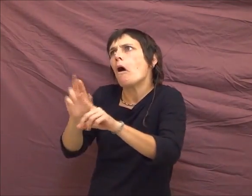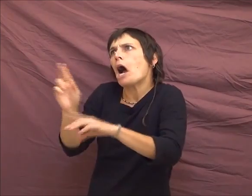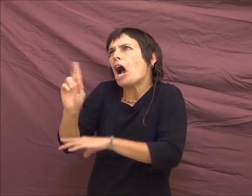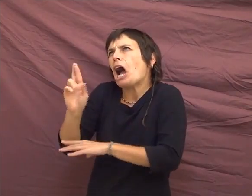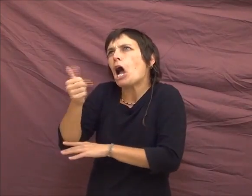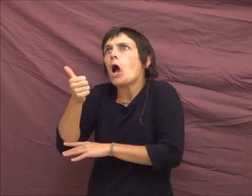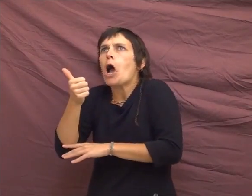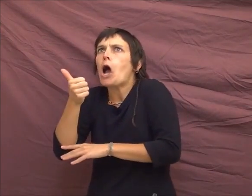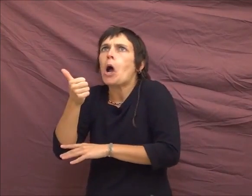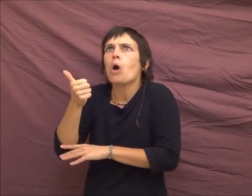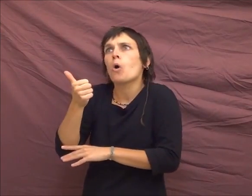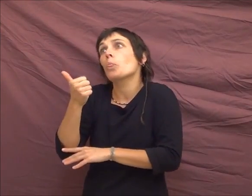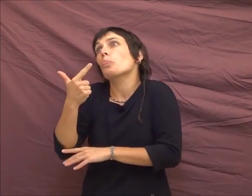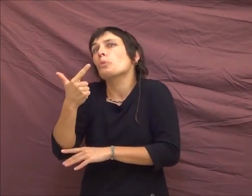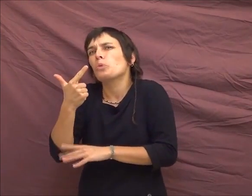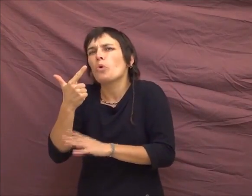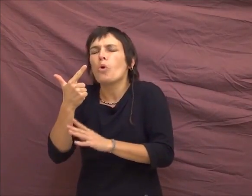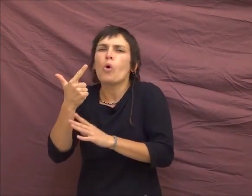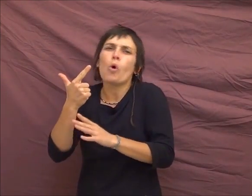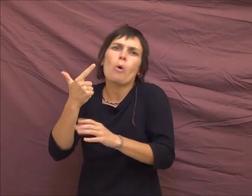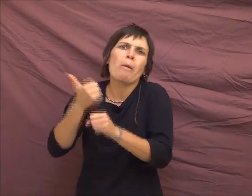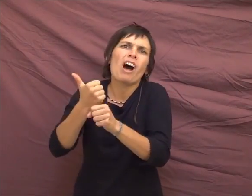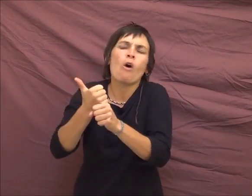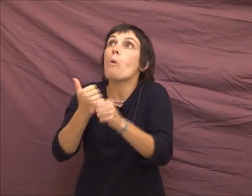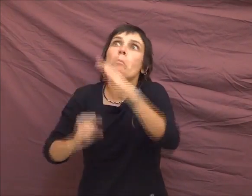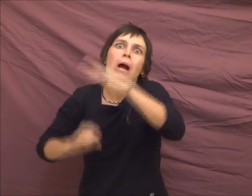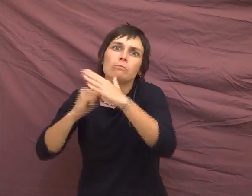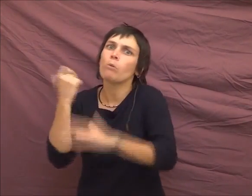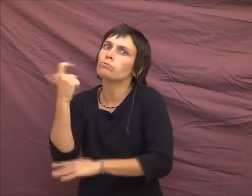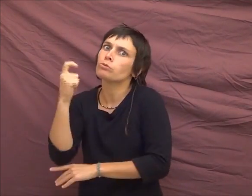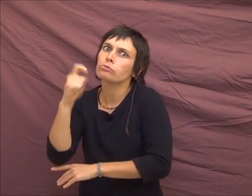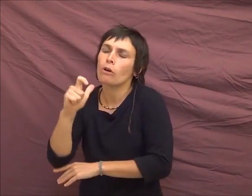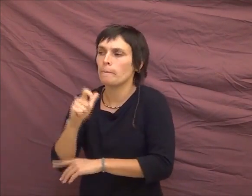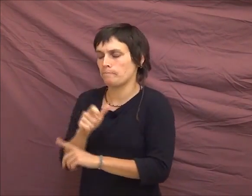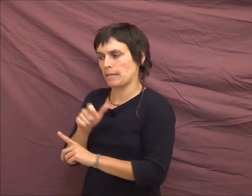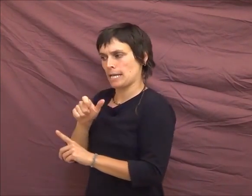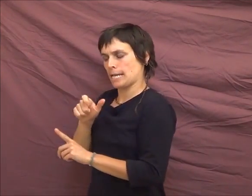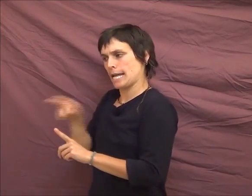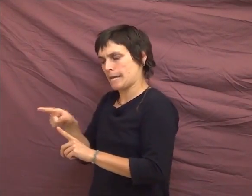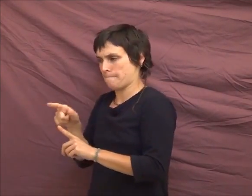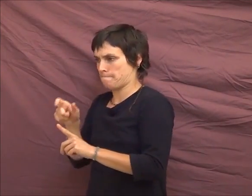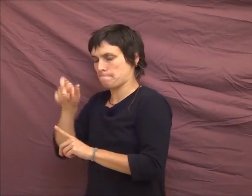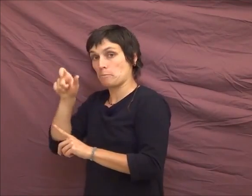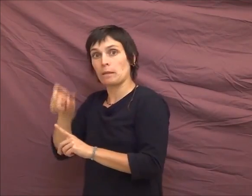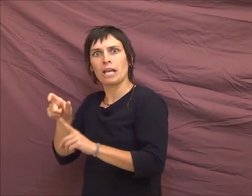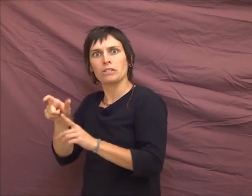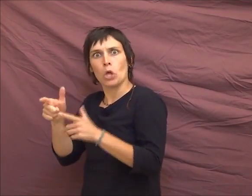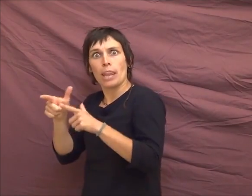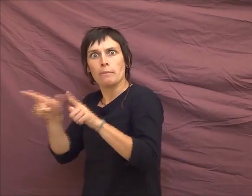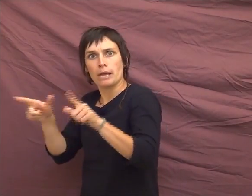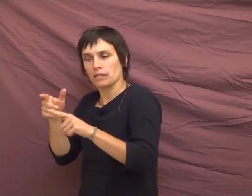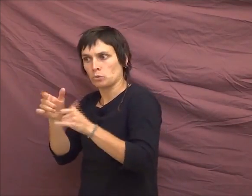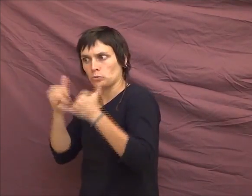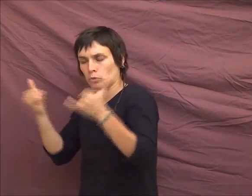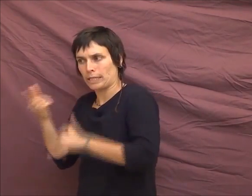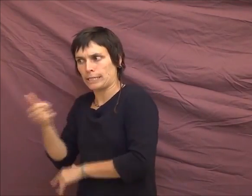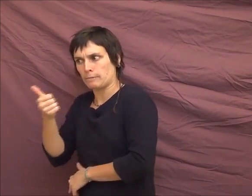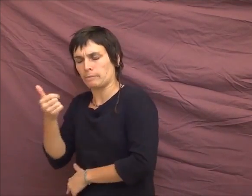parents qui naissent au maximum de 100. Et là, Libé est vachement emmerdé. Il ne croit pas à Guillaume, il ne croit pas à les médecins, mais ils se